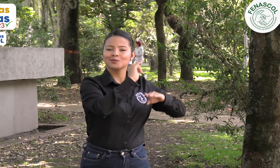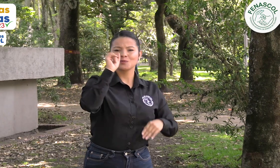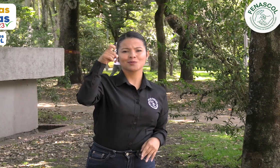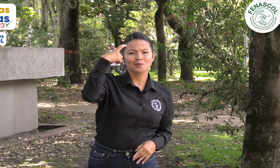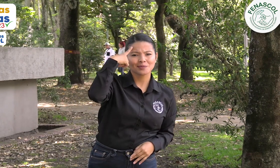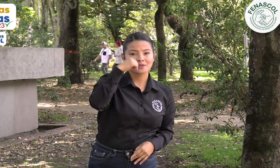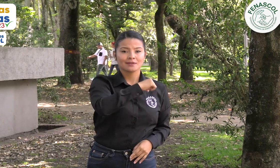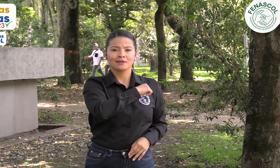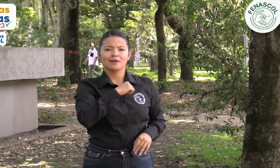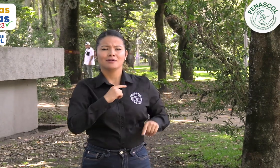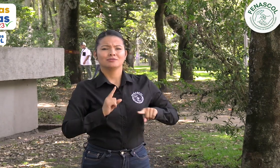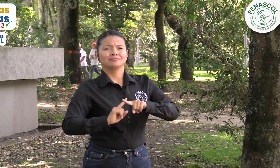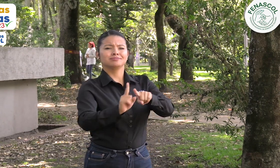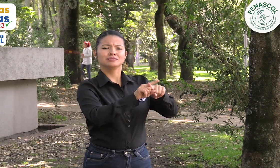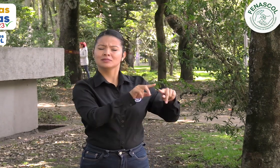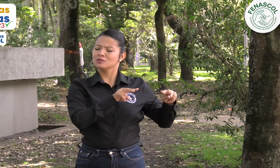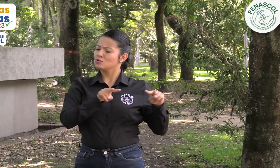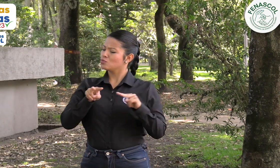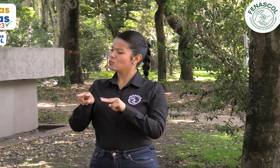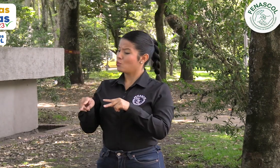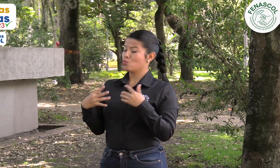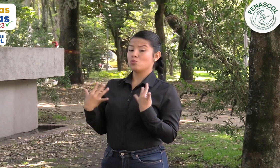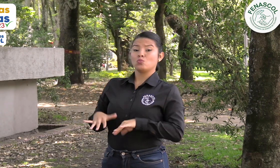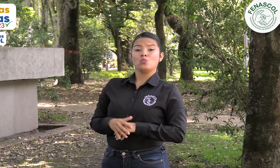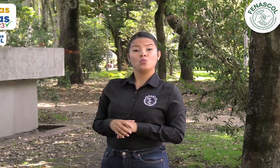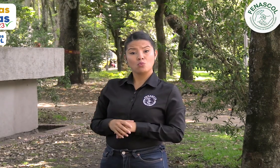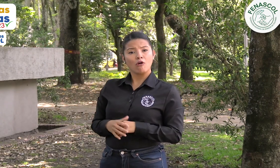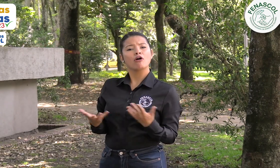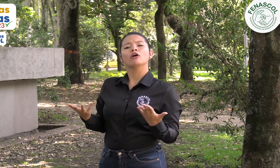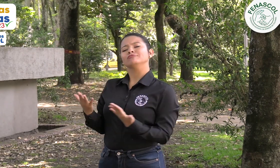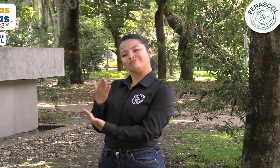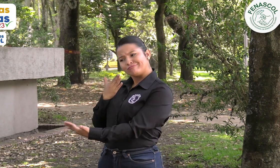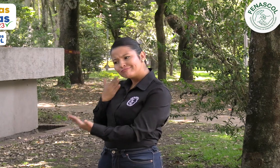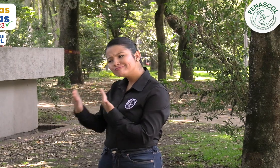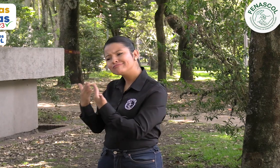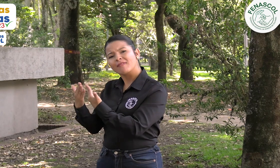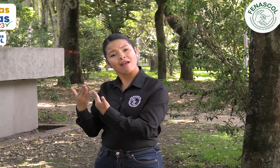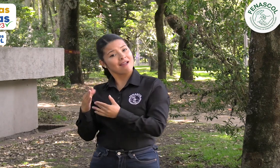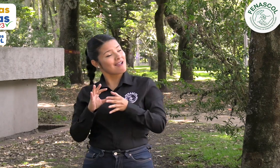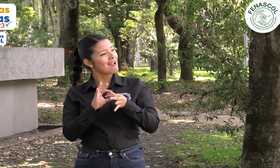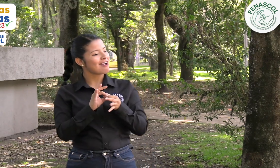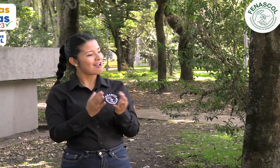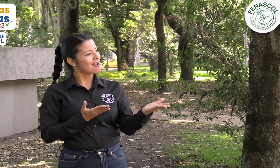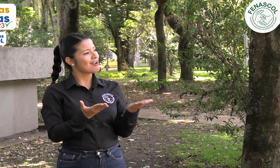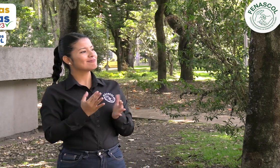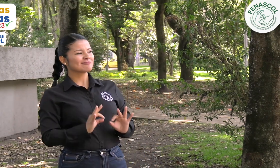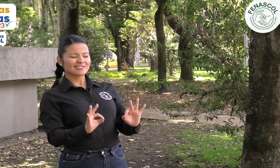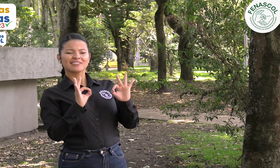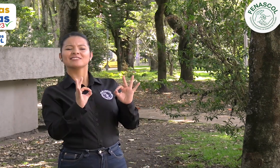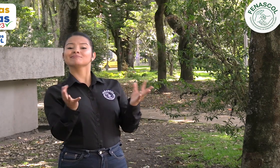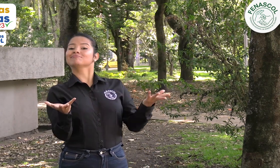tanto públicas como privadas, confíen en nosotros y sigamos prestando servicios de calidad.